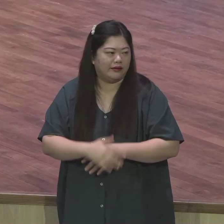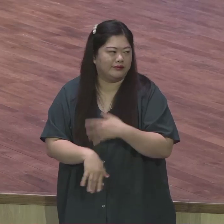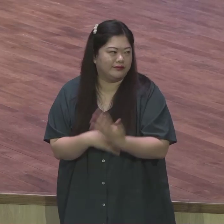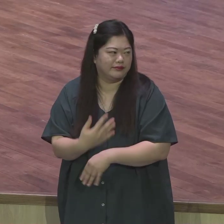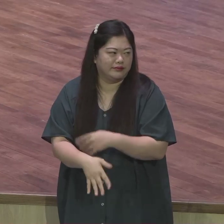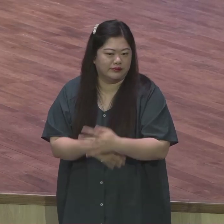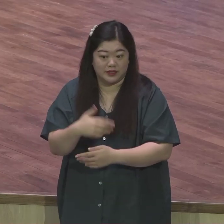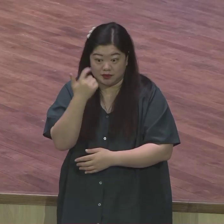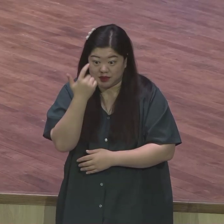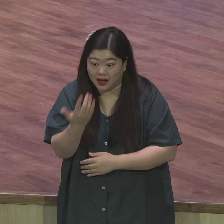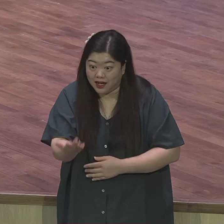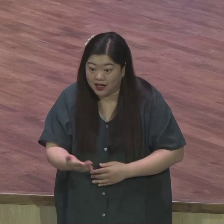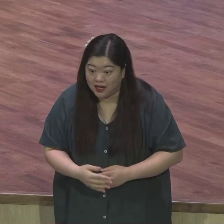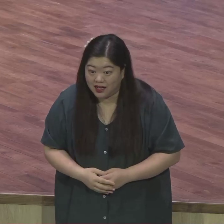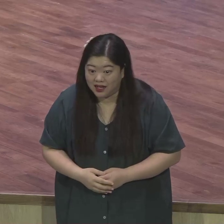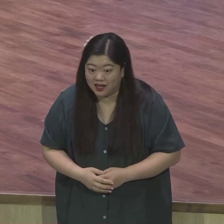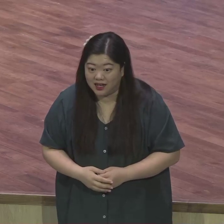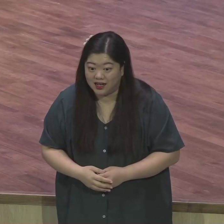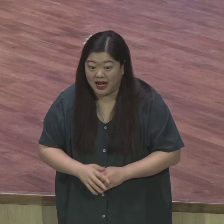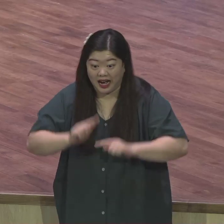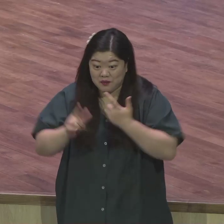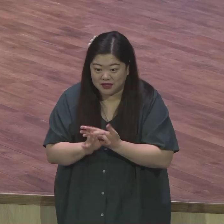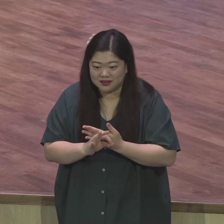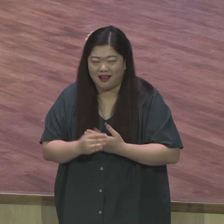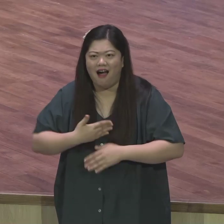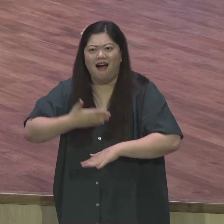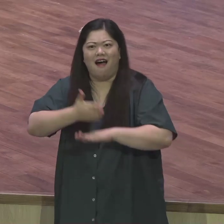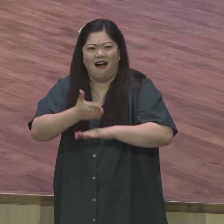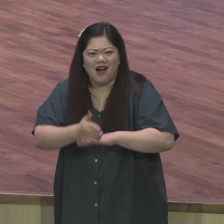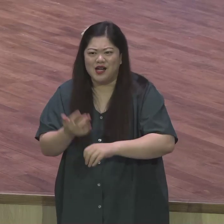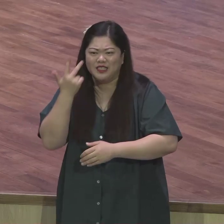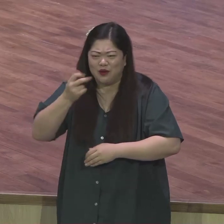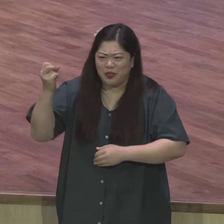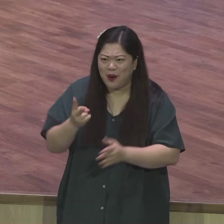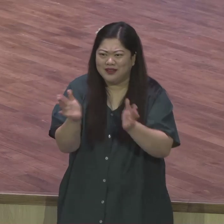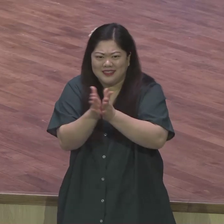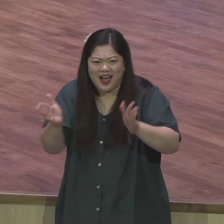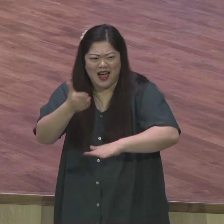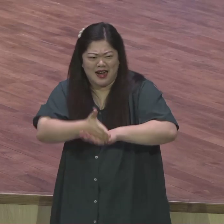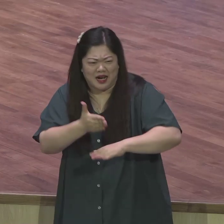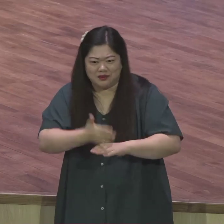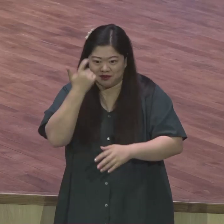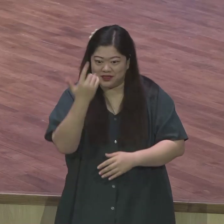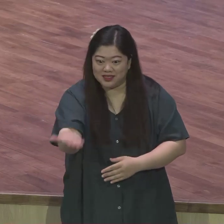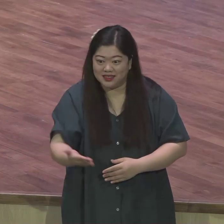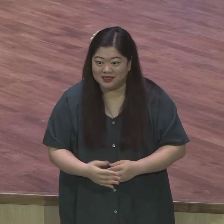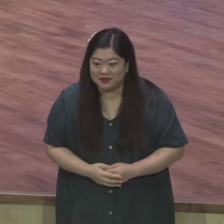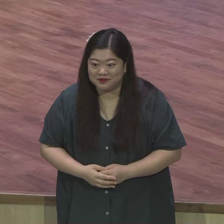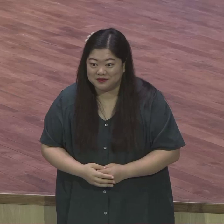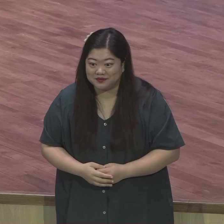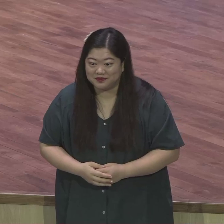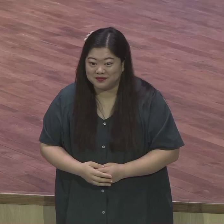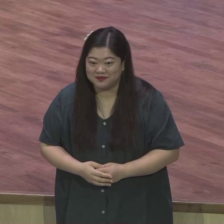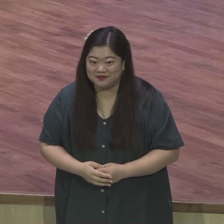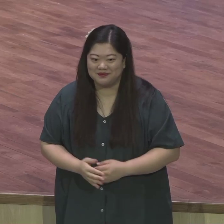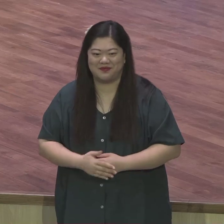살아야 되었구나 그러면서 예배를 시작해야지 아멘 자 브리스가 뭐라고요 로마서는